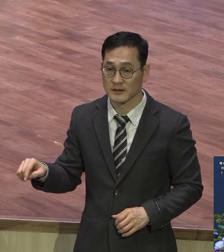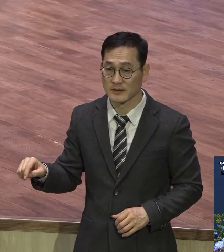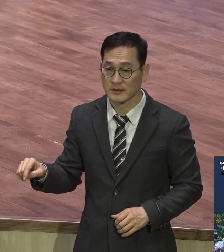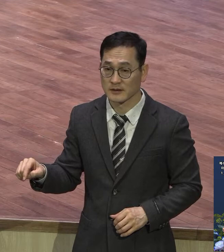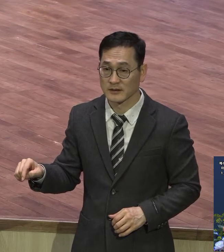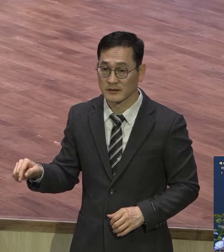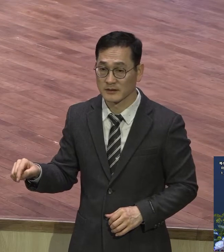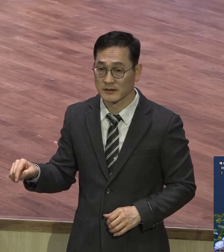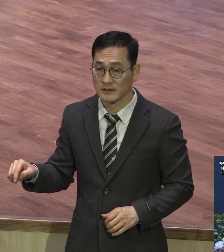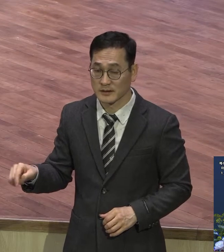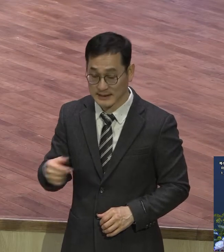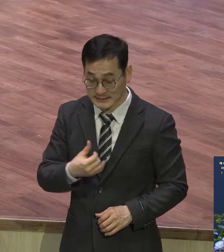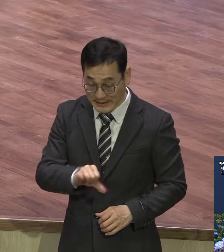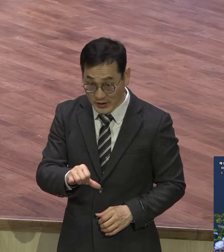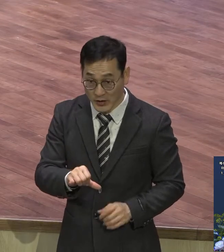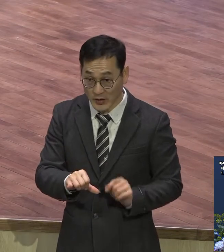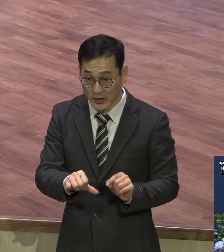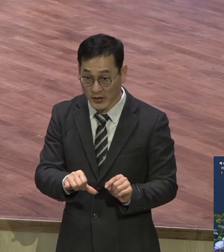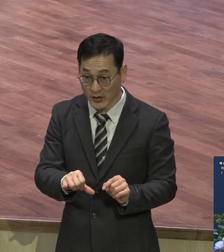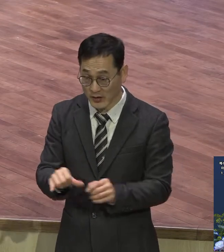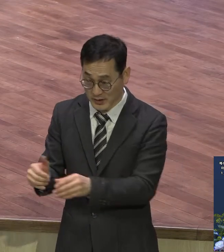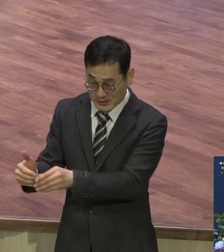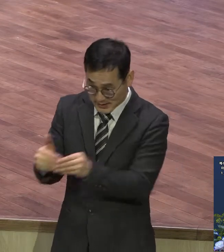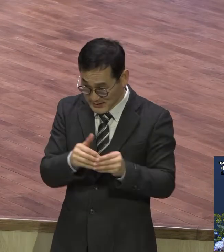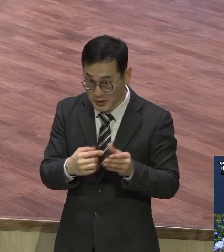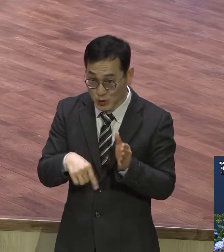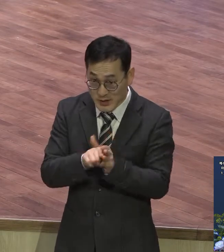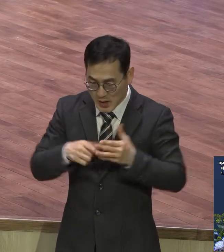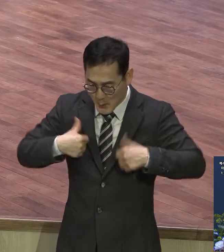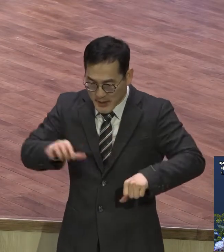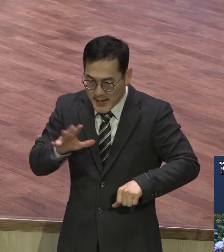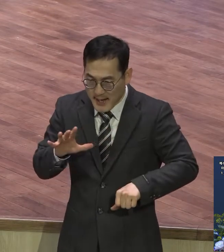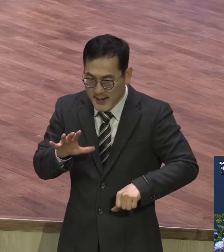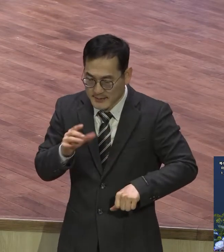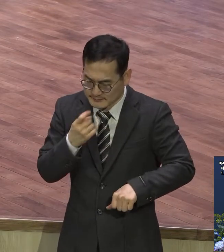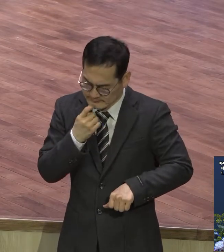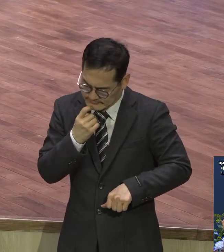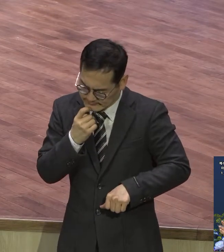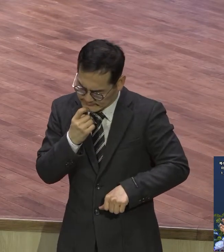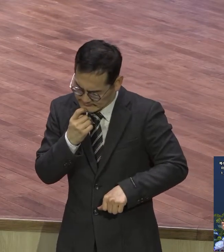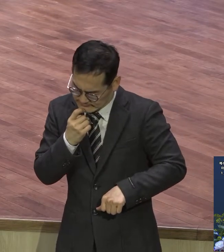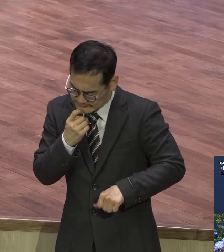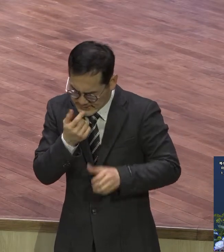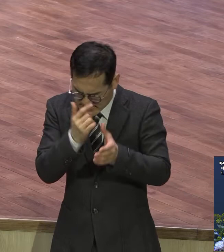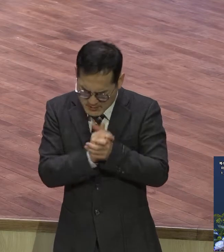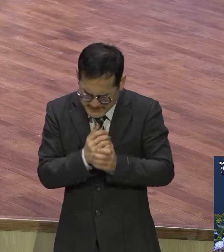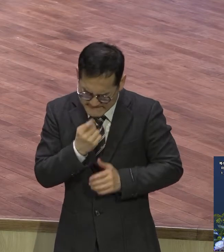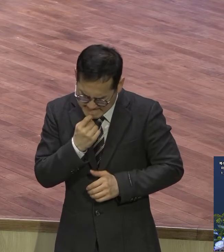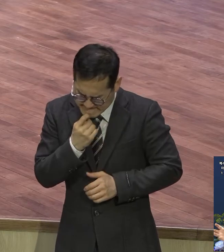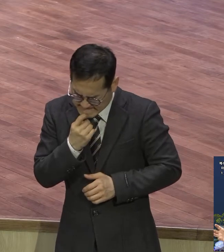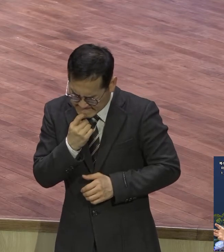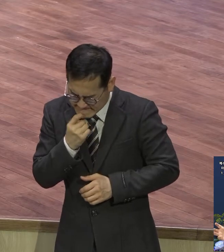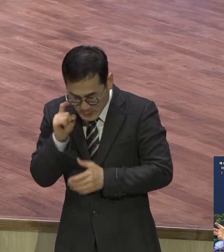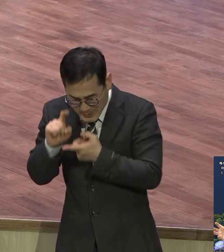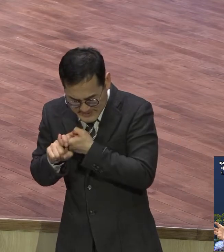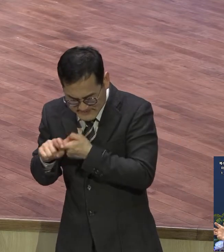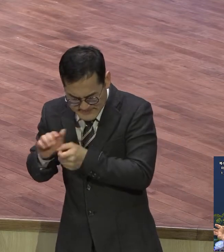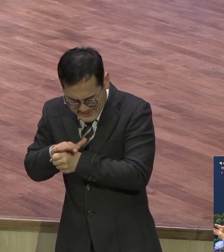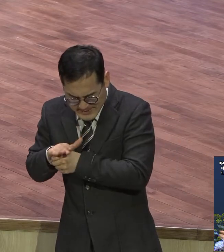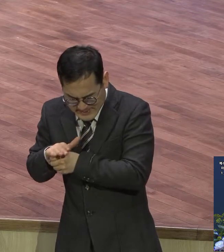자녀를 그 자녀를 끊지내기 위해서 그걸 포기하지 않고 그렇게 기도하면서 가정관련 자녀들은 100